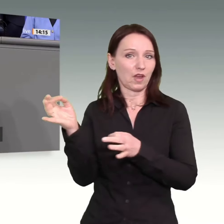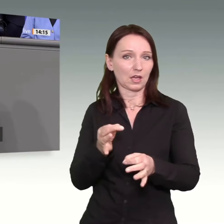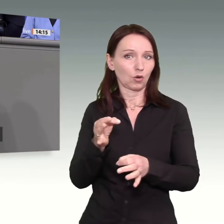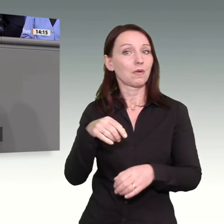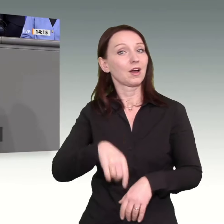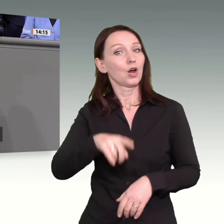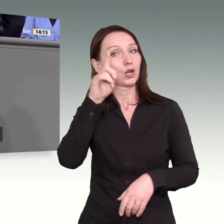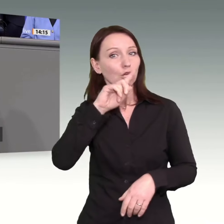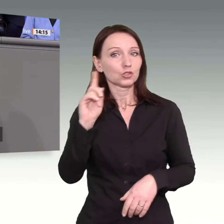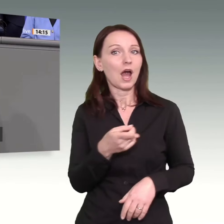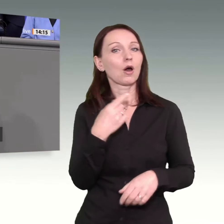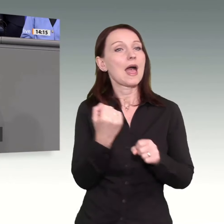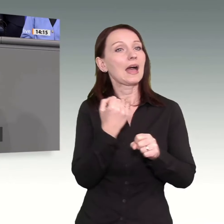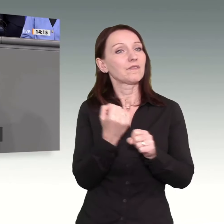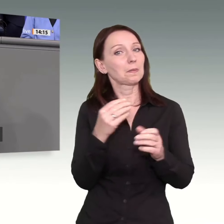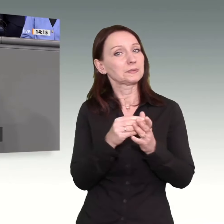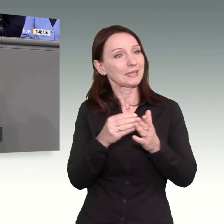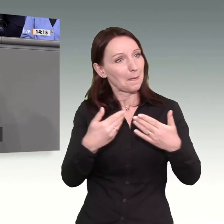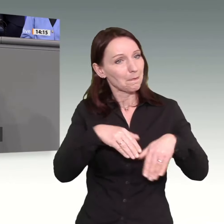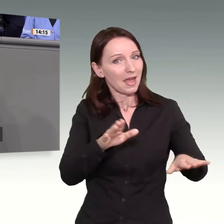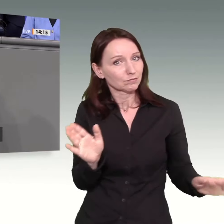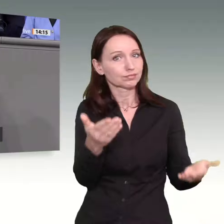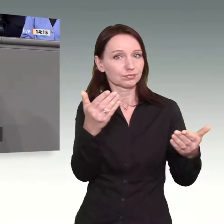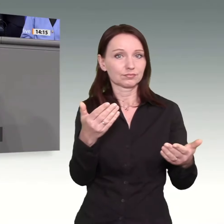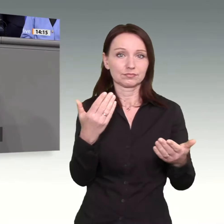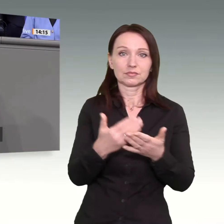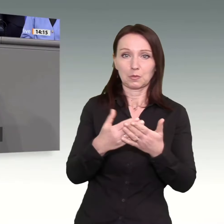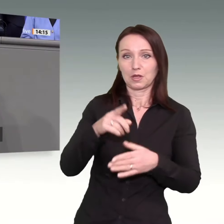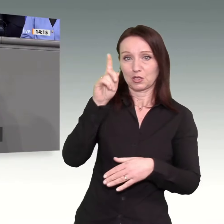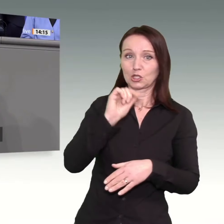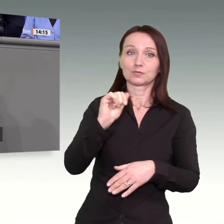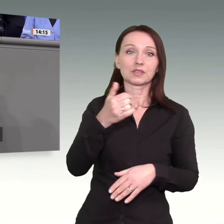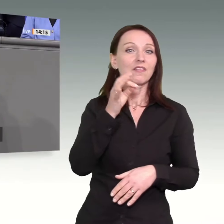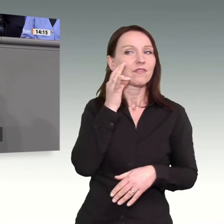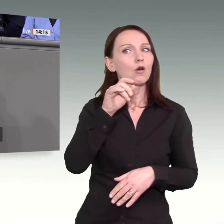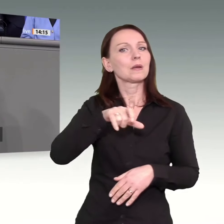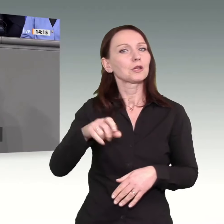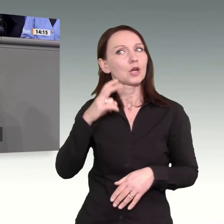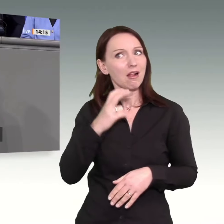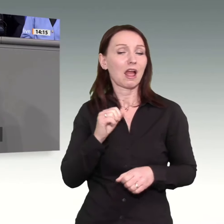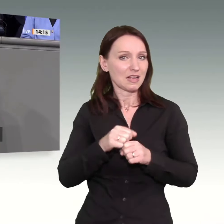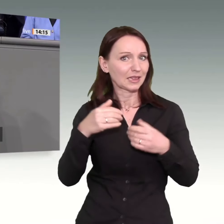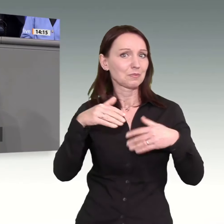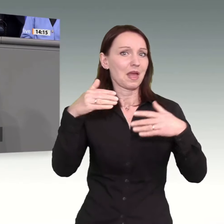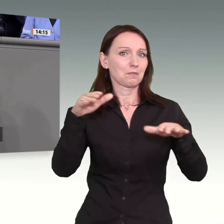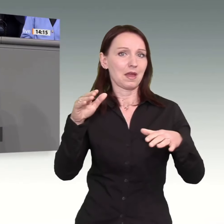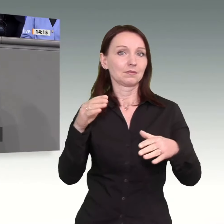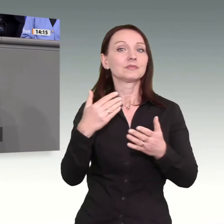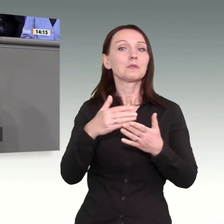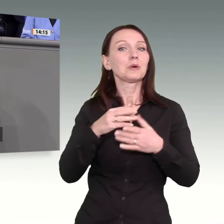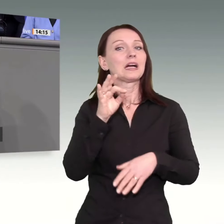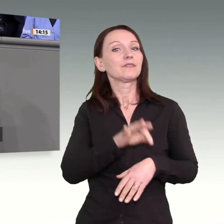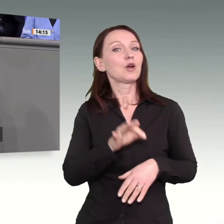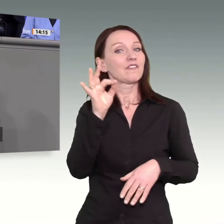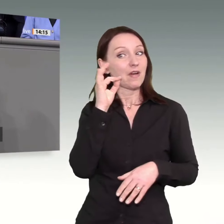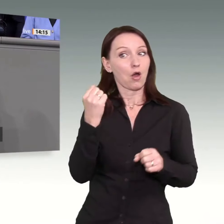oben. Deswegen ist es unter anderem wichtig, bestehende Fehlanreize bei der Erwerbstätigkeit von Frauen abzubauen. Denn Frauen